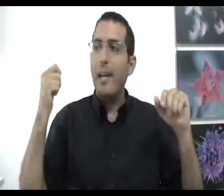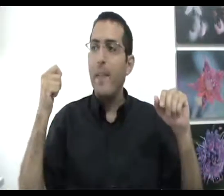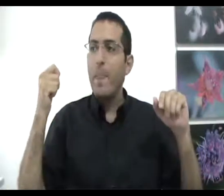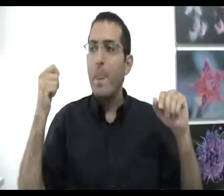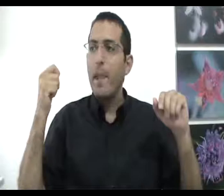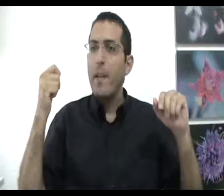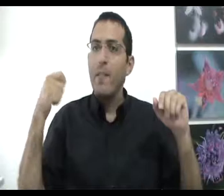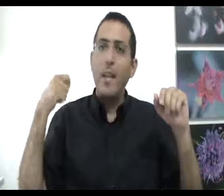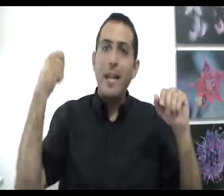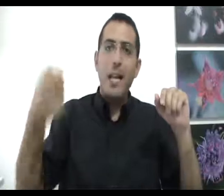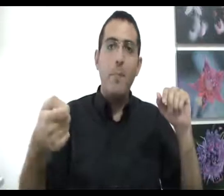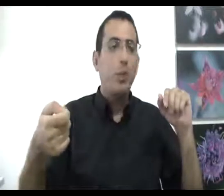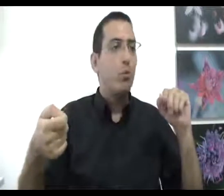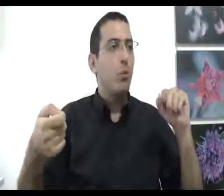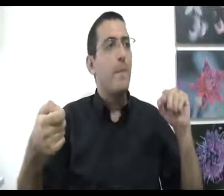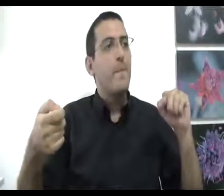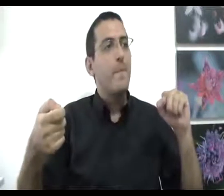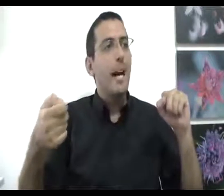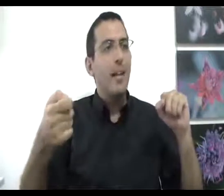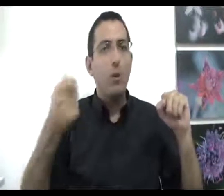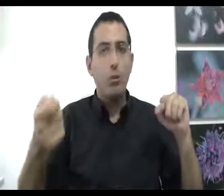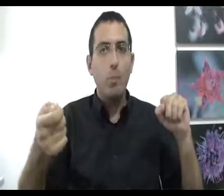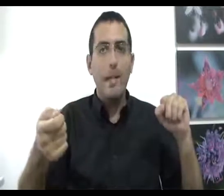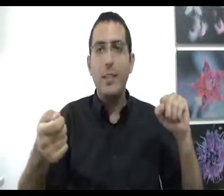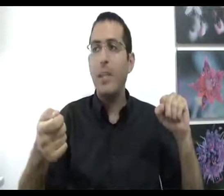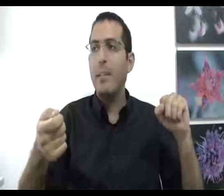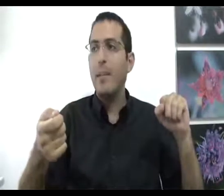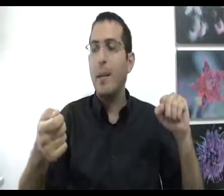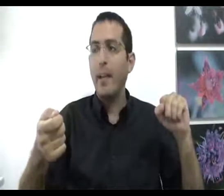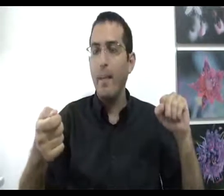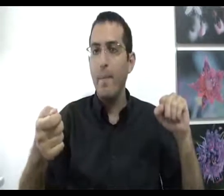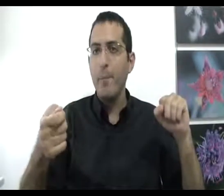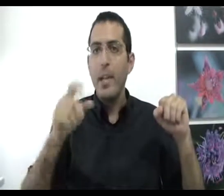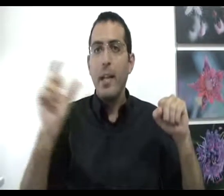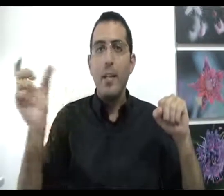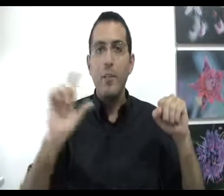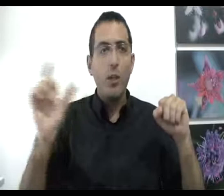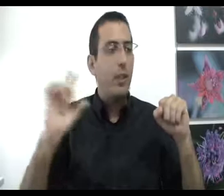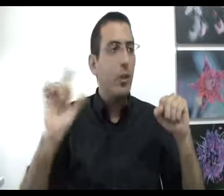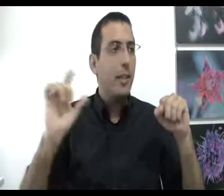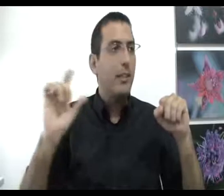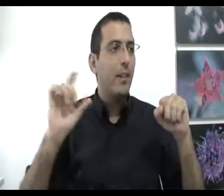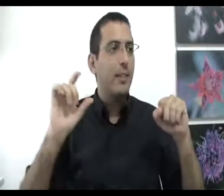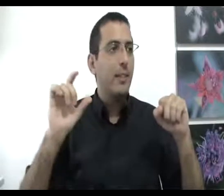ולהלביש אותו על אותו בעיה של האדם האחר לבדוק ולראות איך הדבר הזה